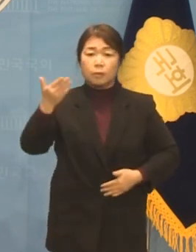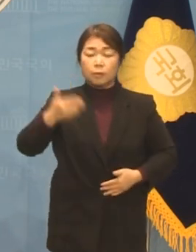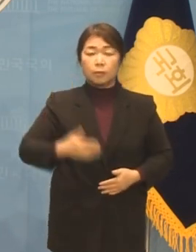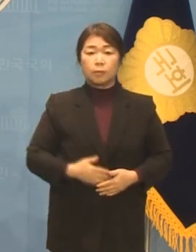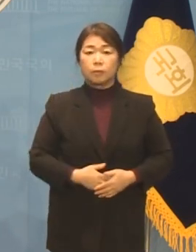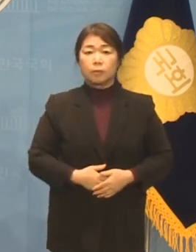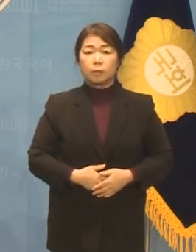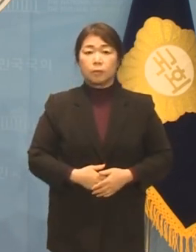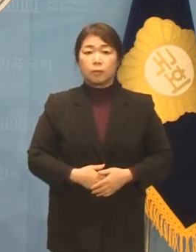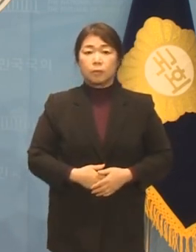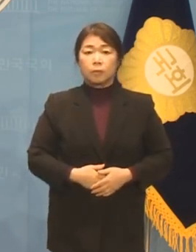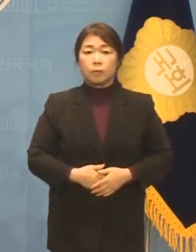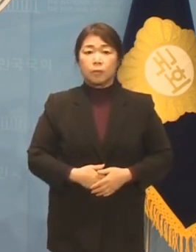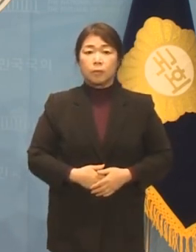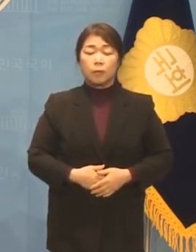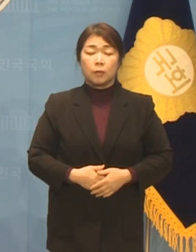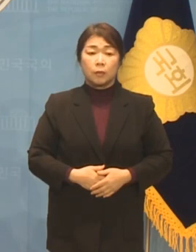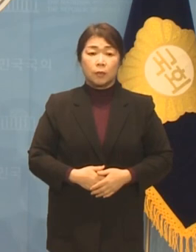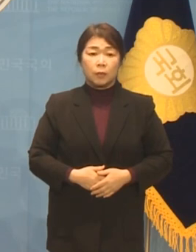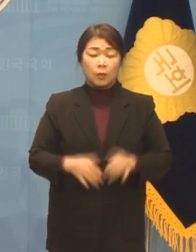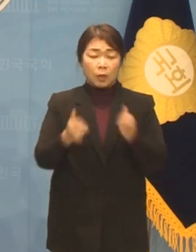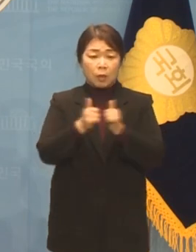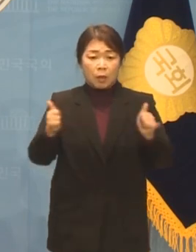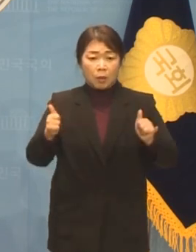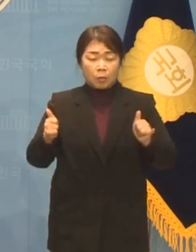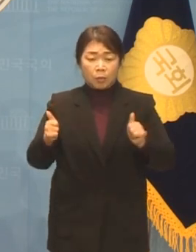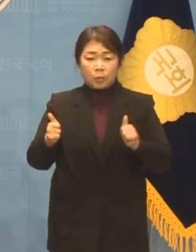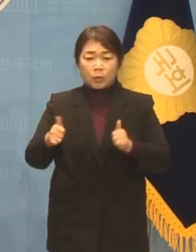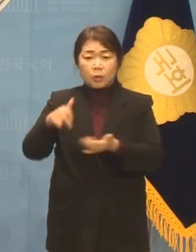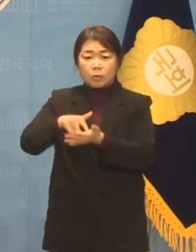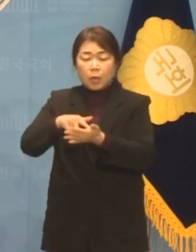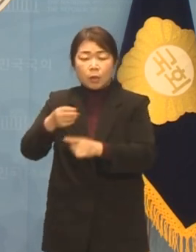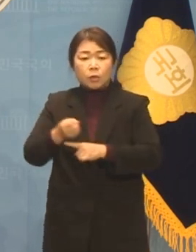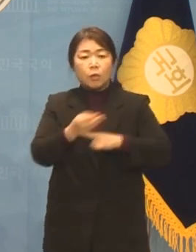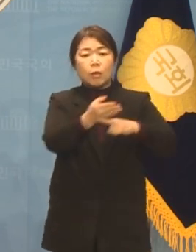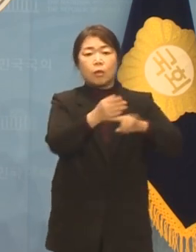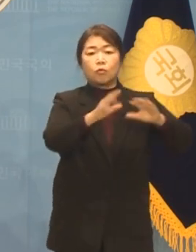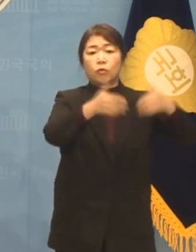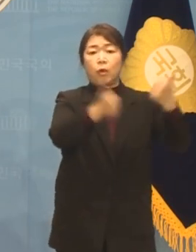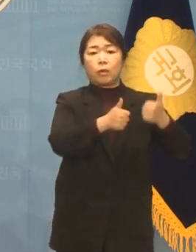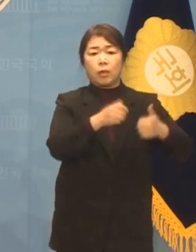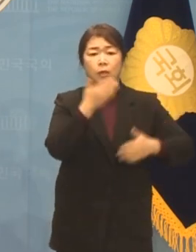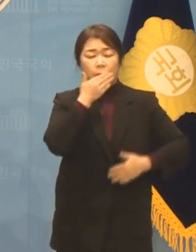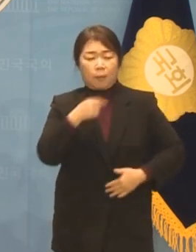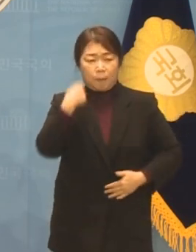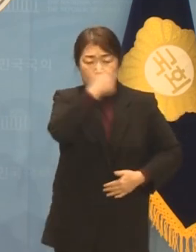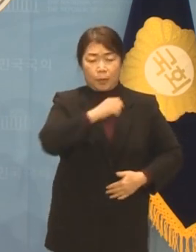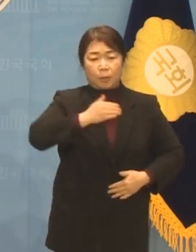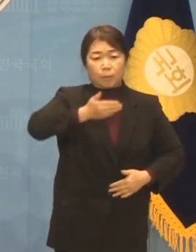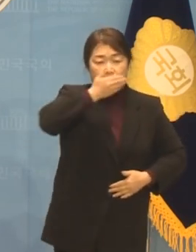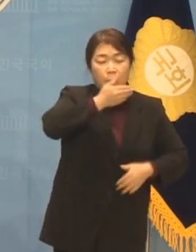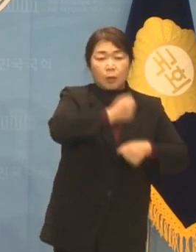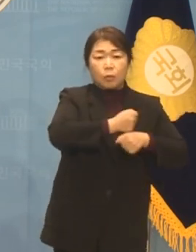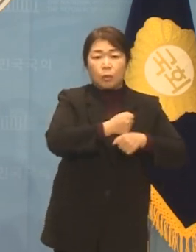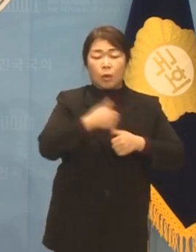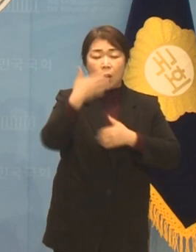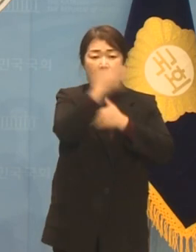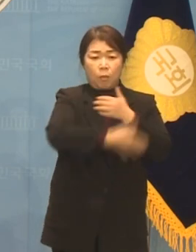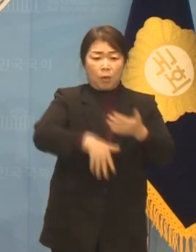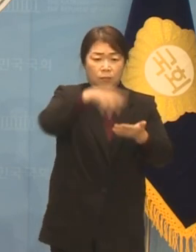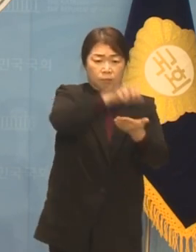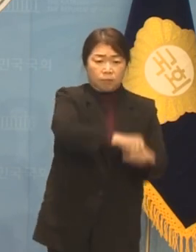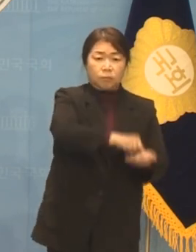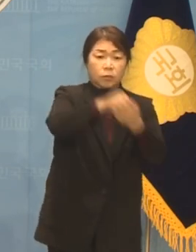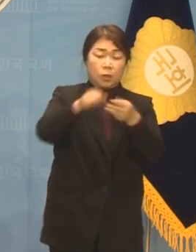있습니다. 민심을 전하는 국회의원의 입을 틀어막고 사지를 들어 올려